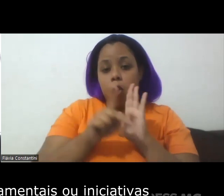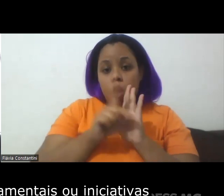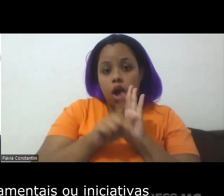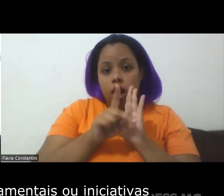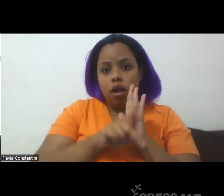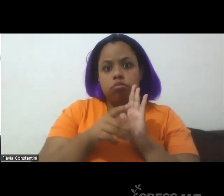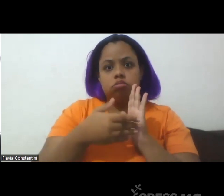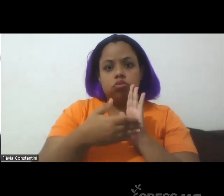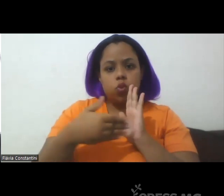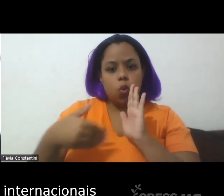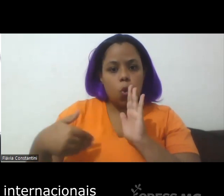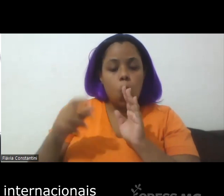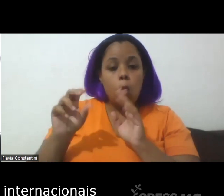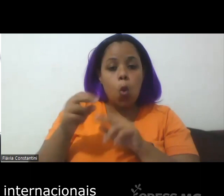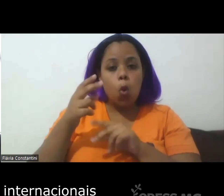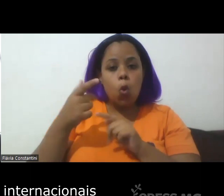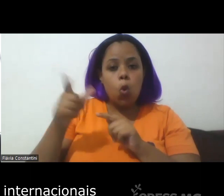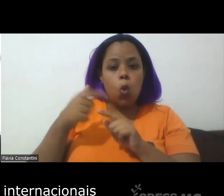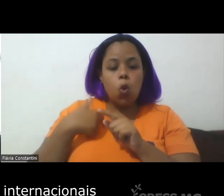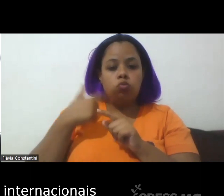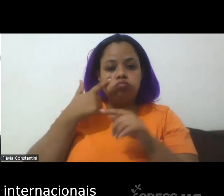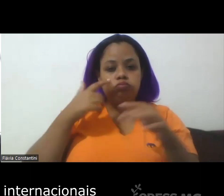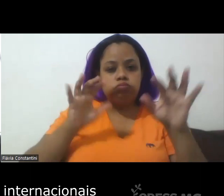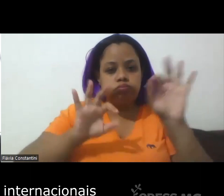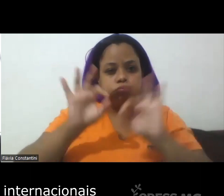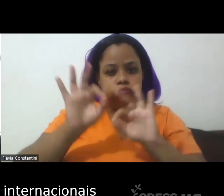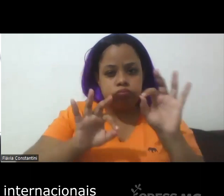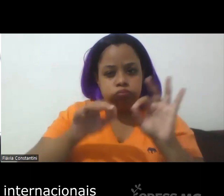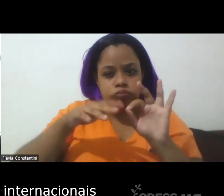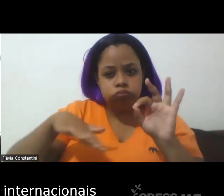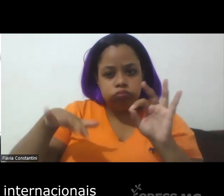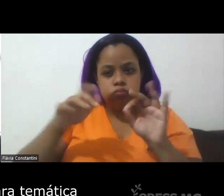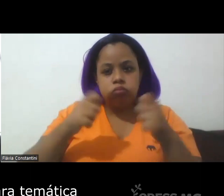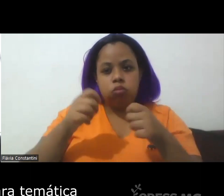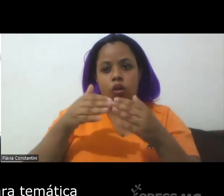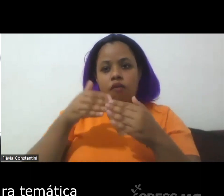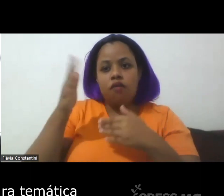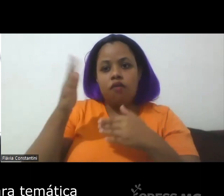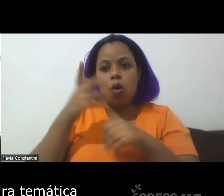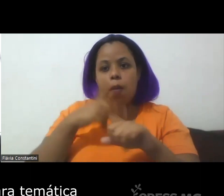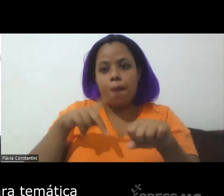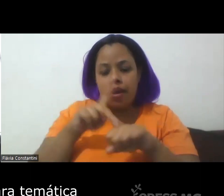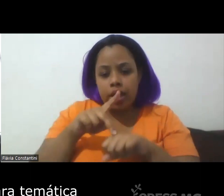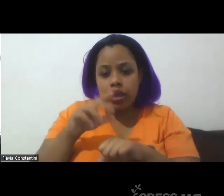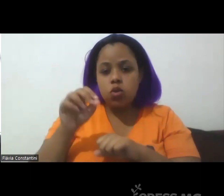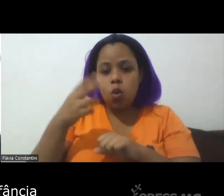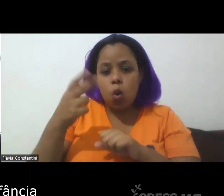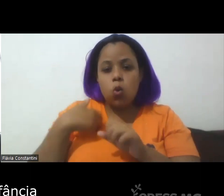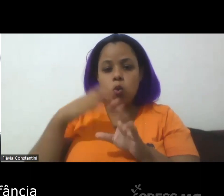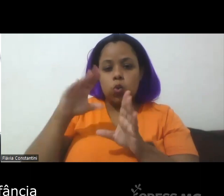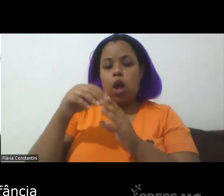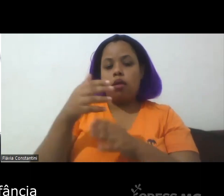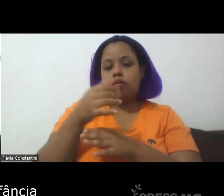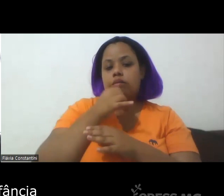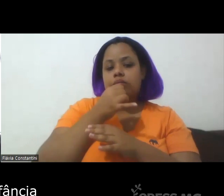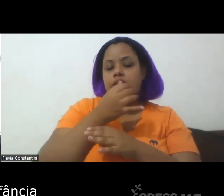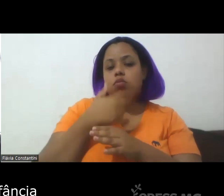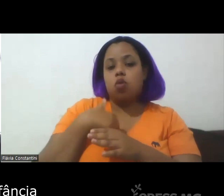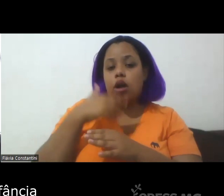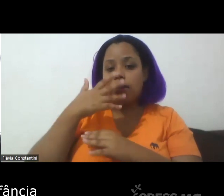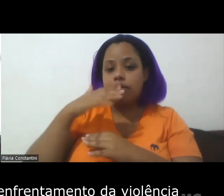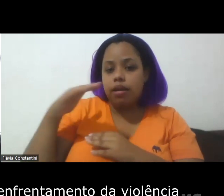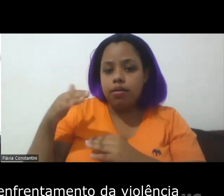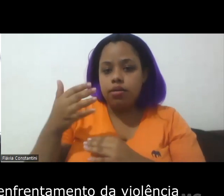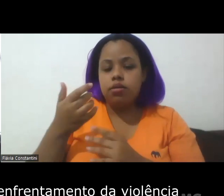iniciativas de organismos internacionais voltados para a temática da infância,